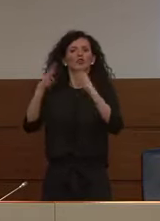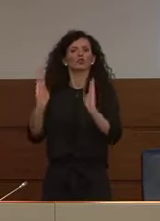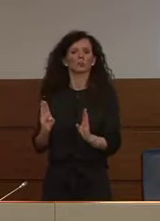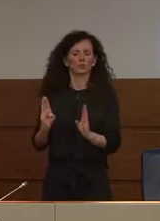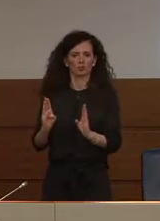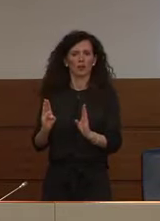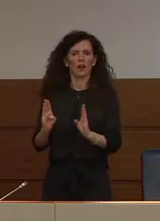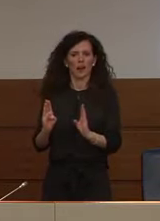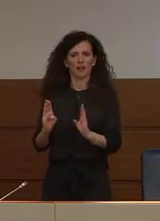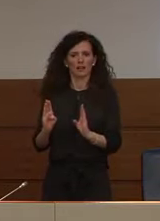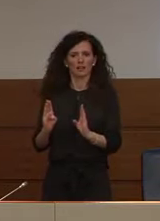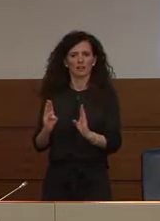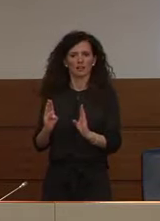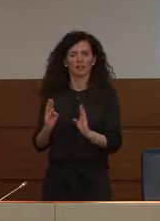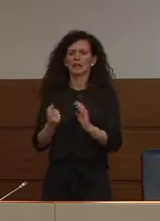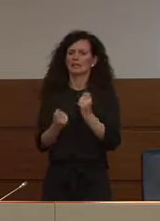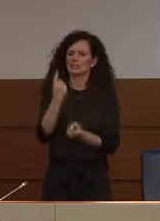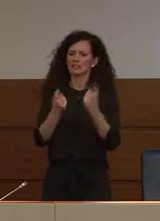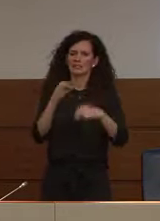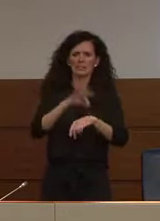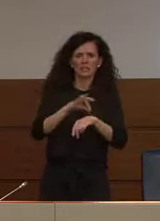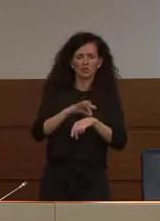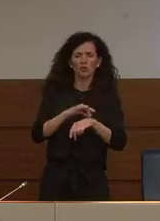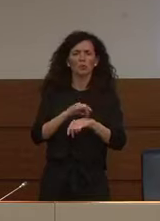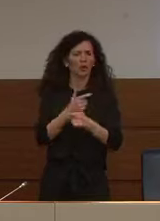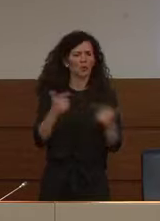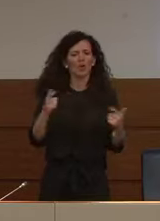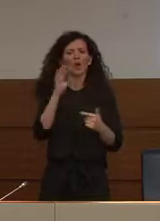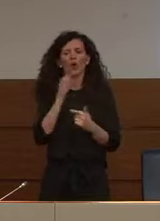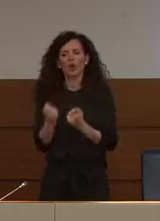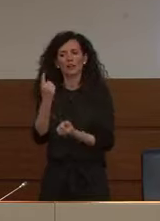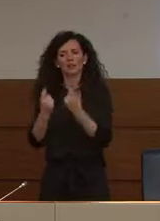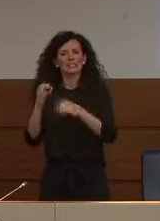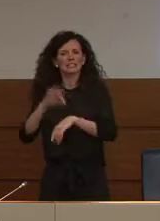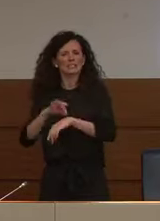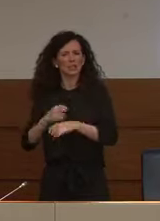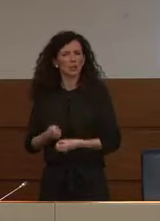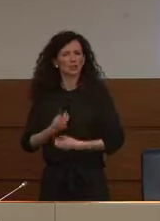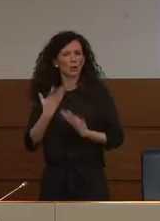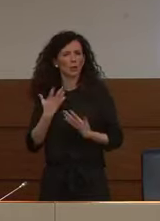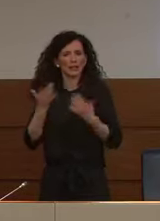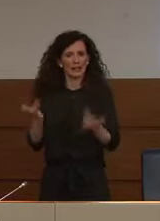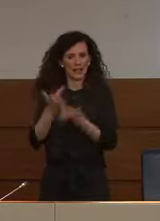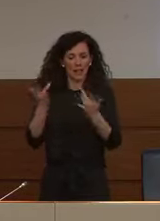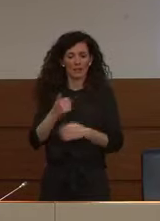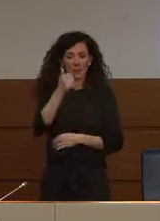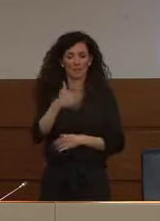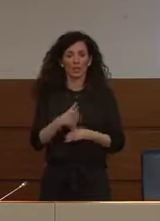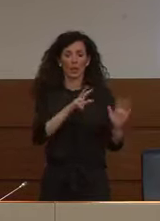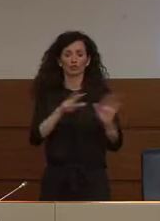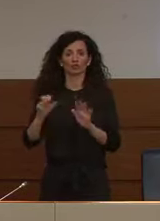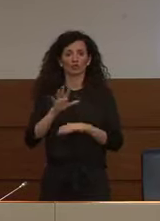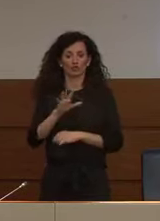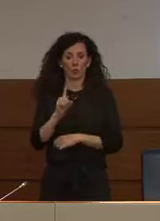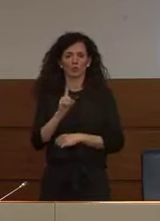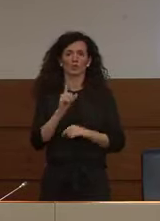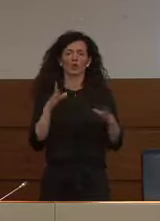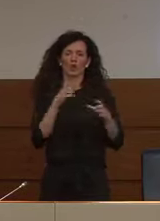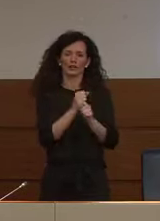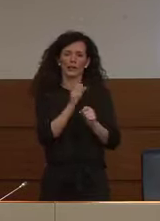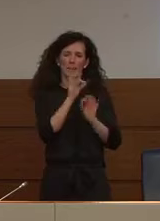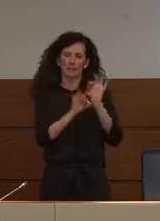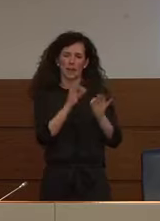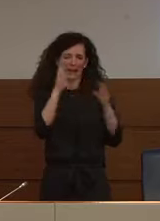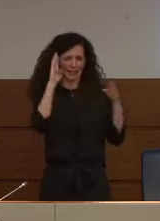domiciliare senza sintomi o con sintomi lievi, 1.851 in terapia intensiva quindi